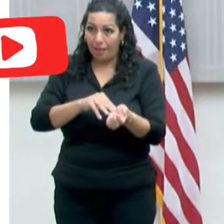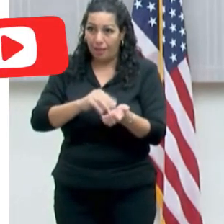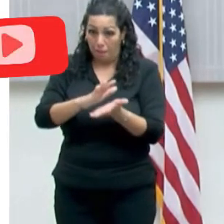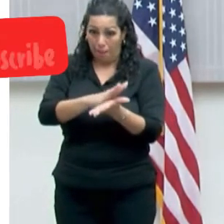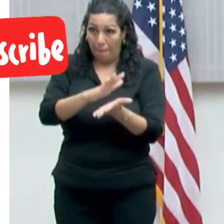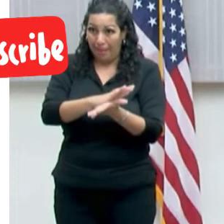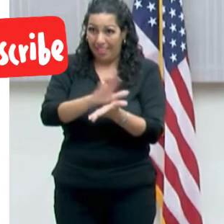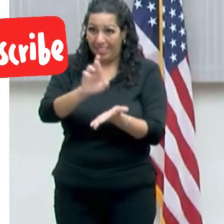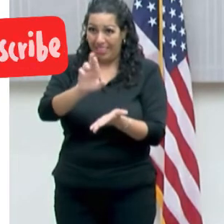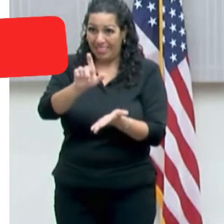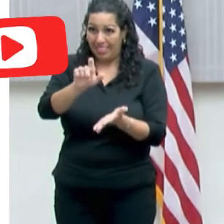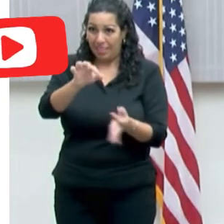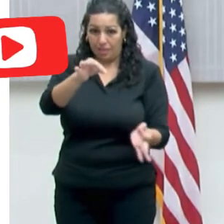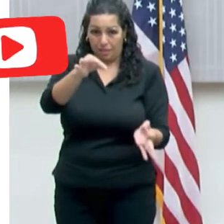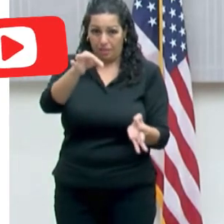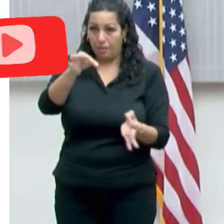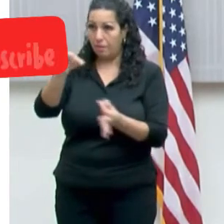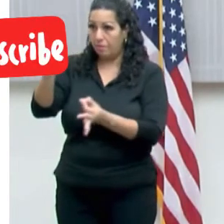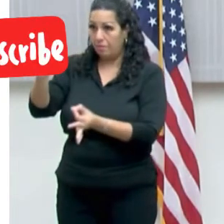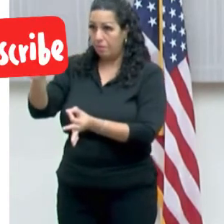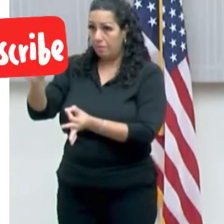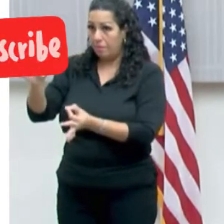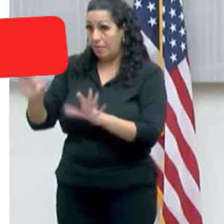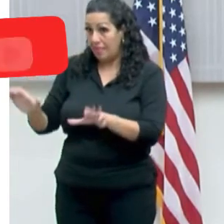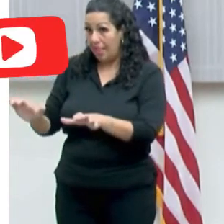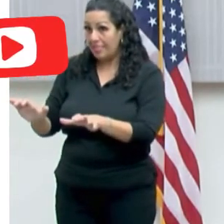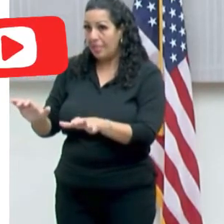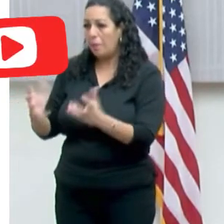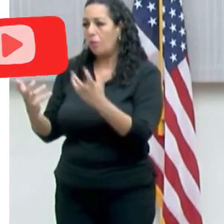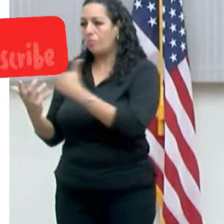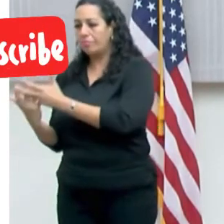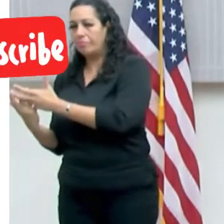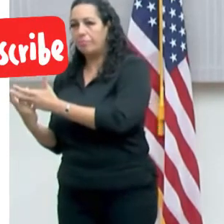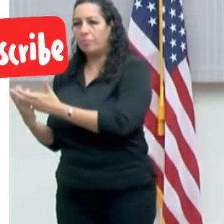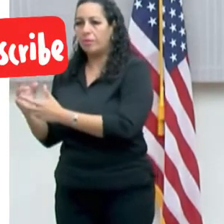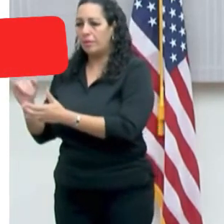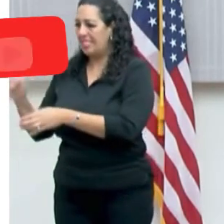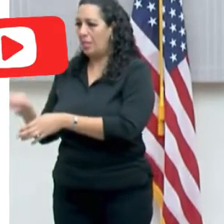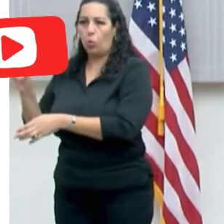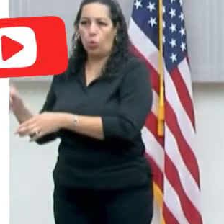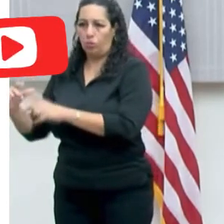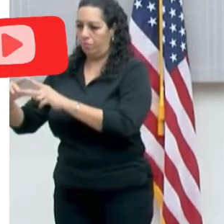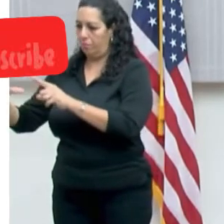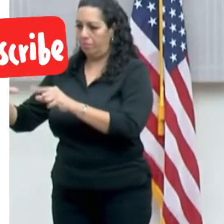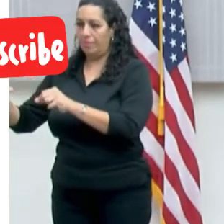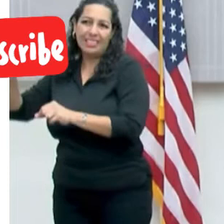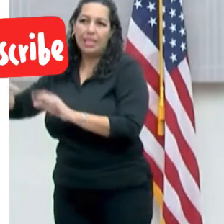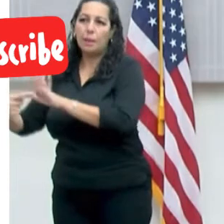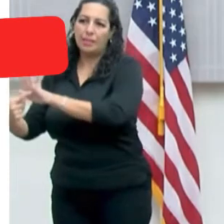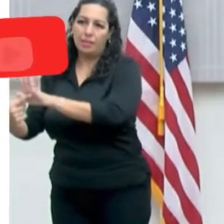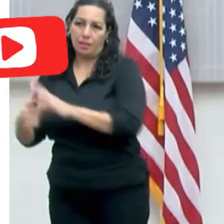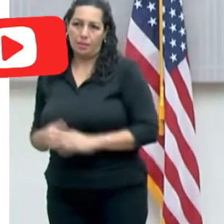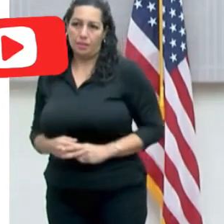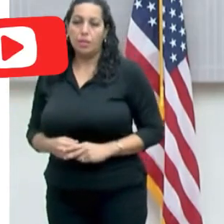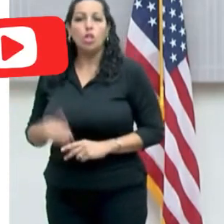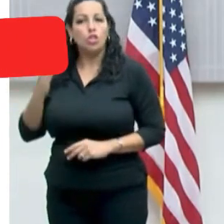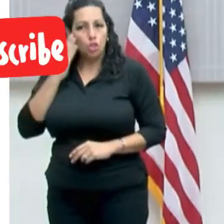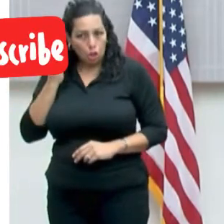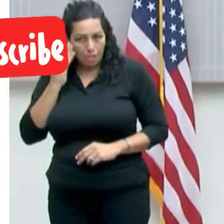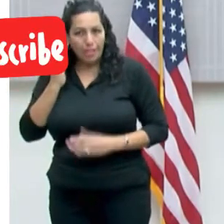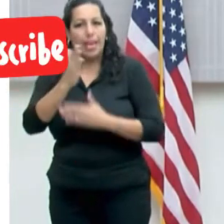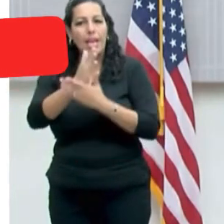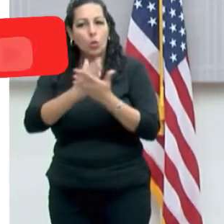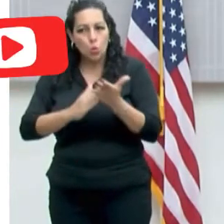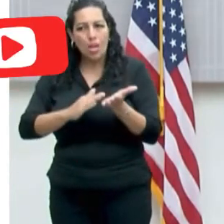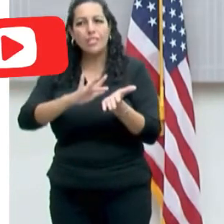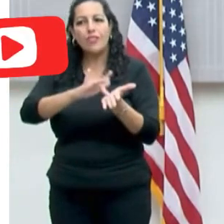se hace y el seguro cubre el costo de la prueba. Tercero, me consta que hay farmacias en las